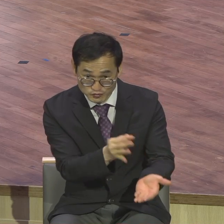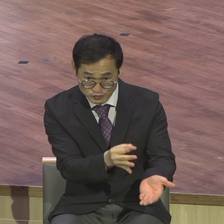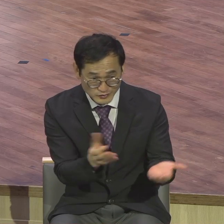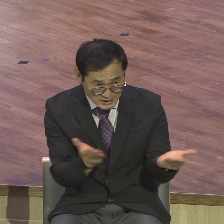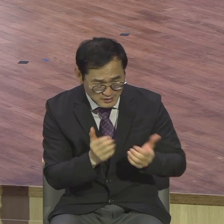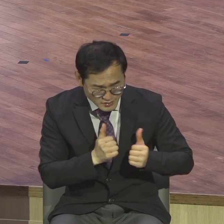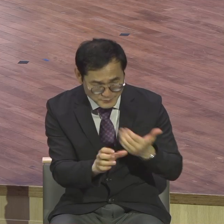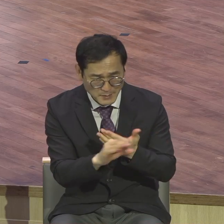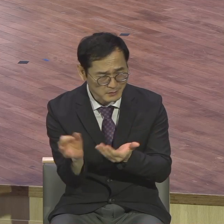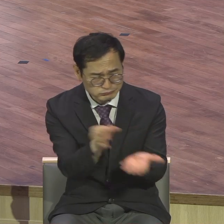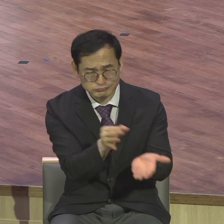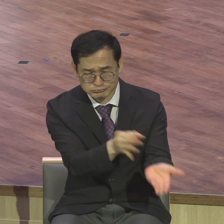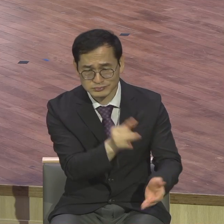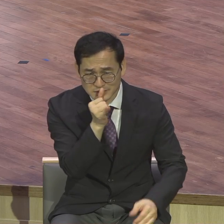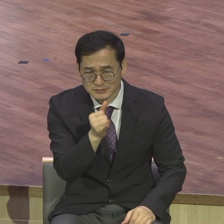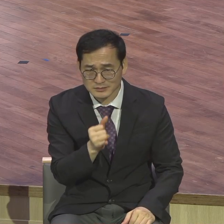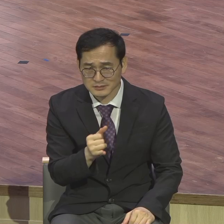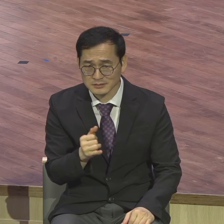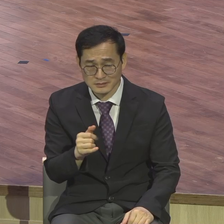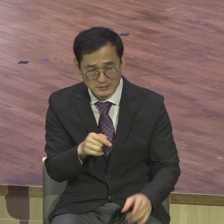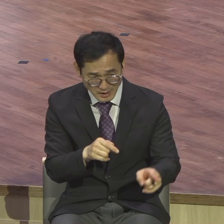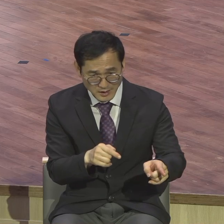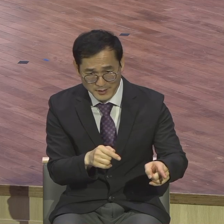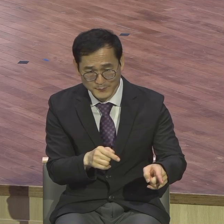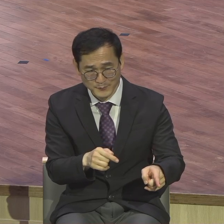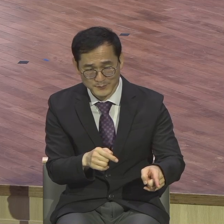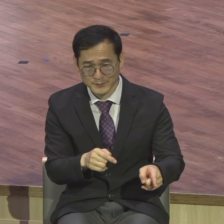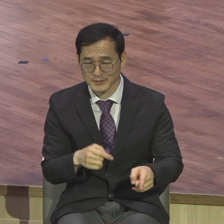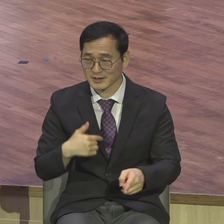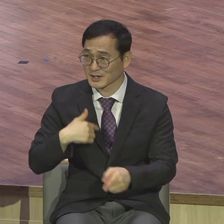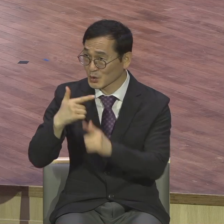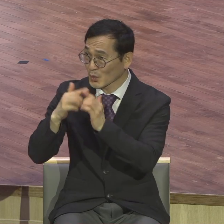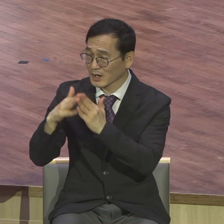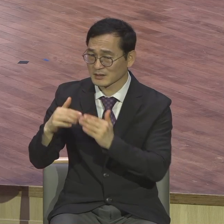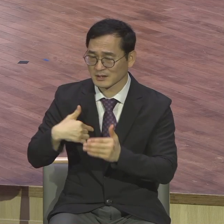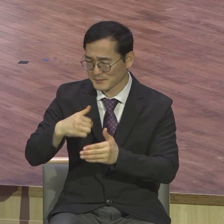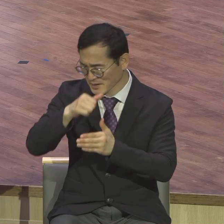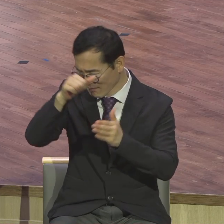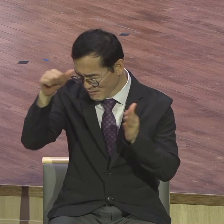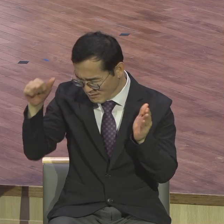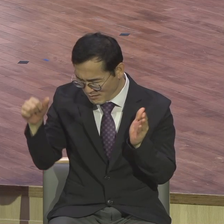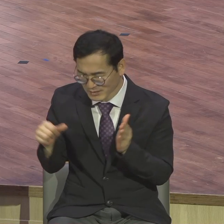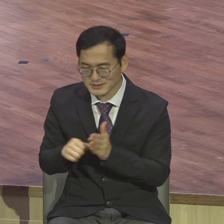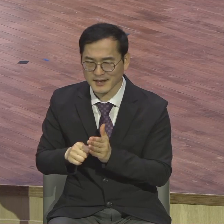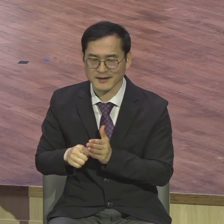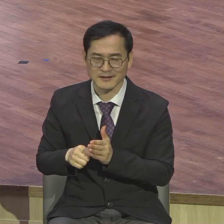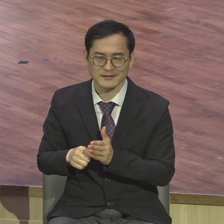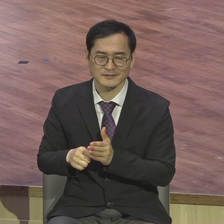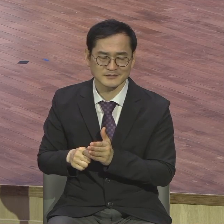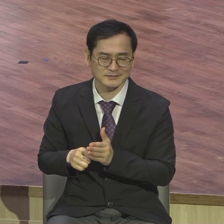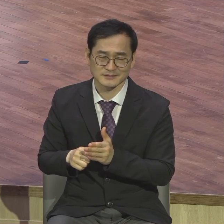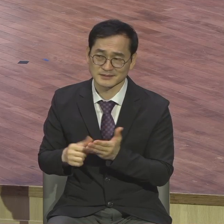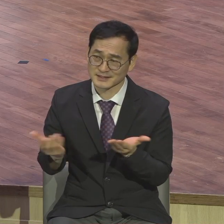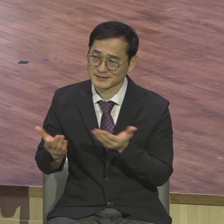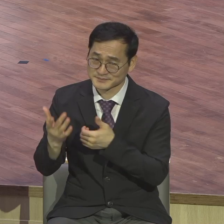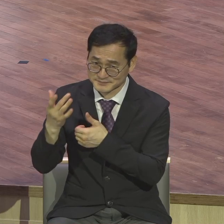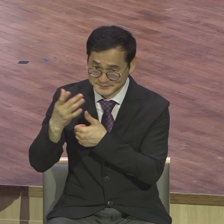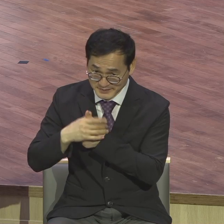평생을 그냥 보장해요 평생 제가 체험할 말이라니까요 세상에 주는 이 상급하고